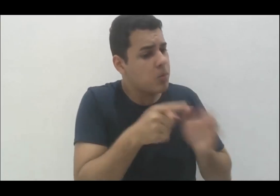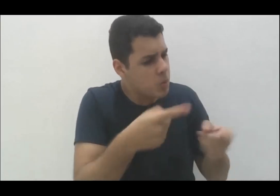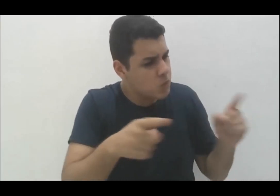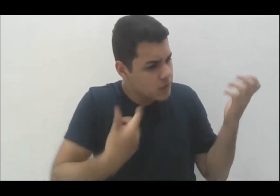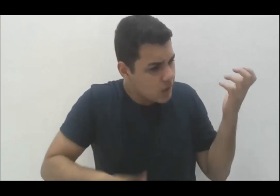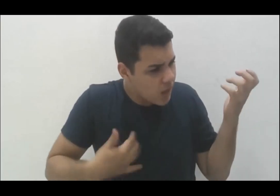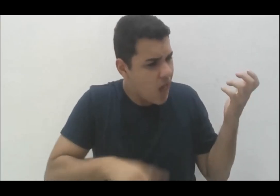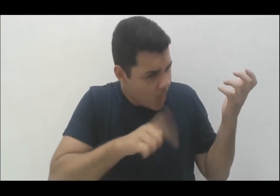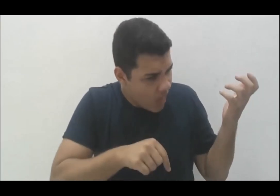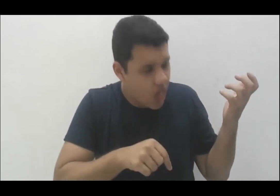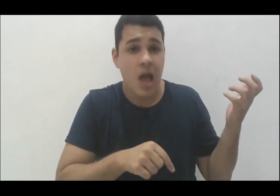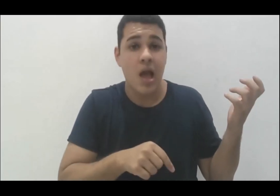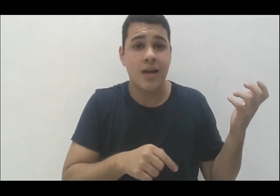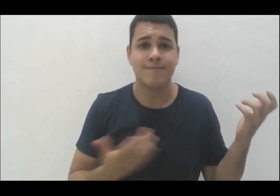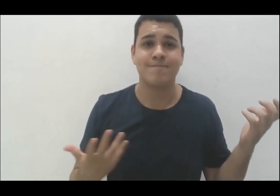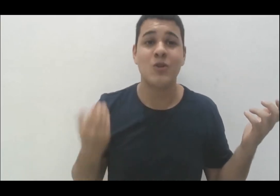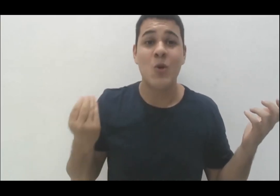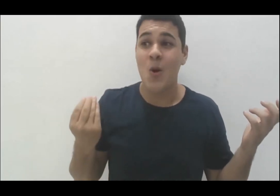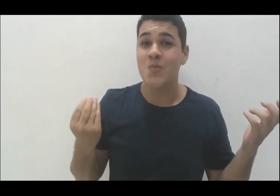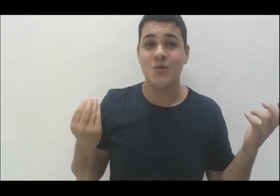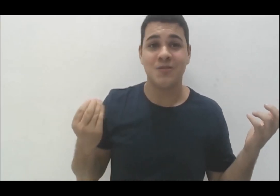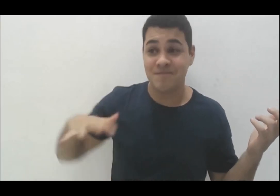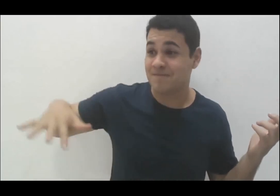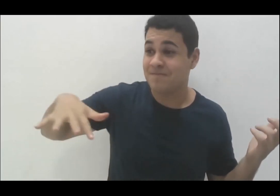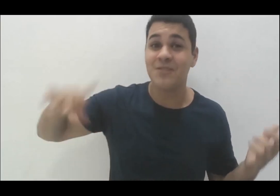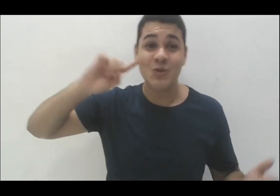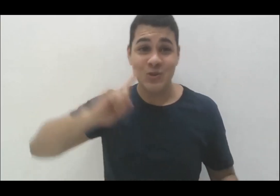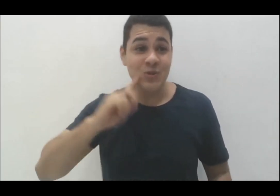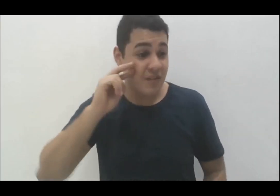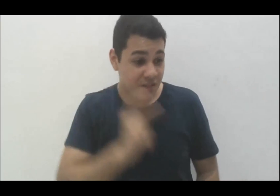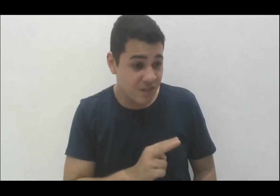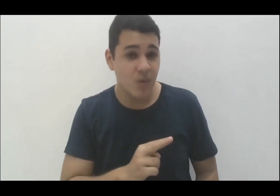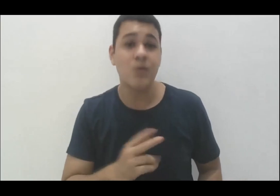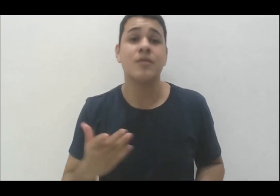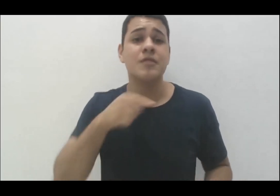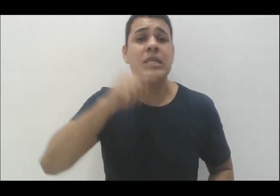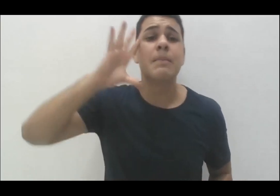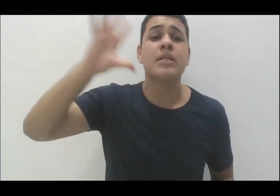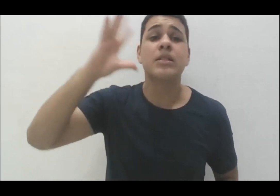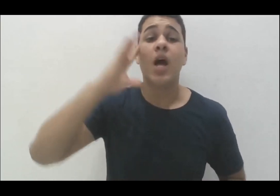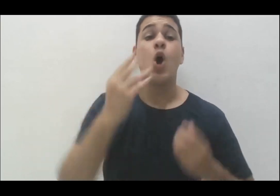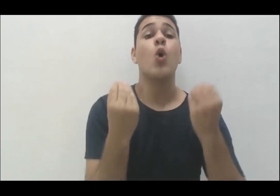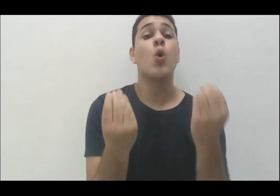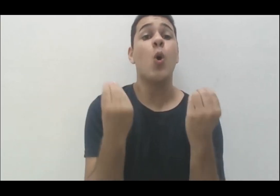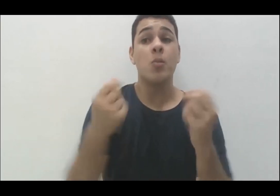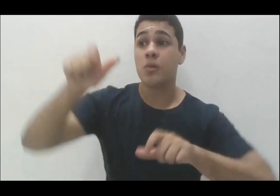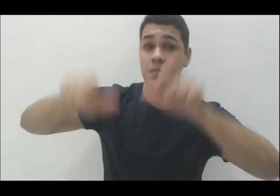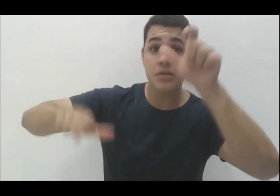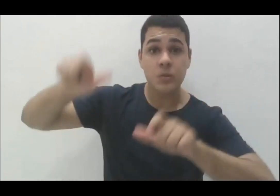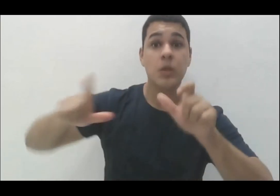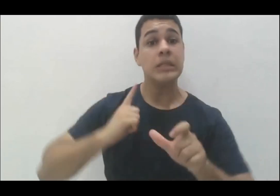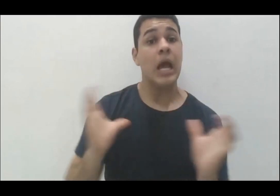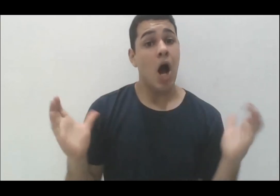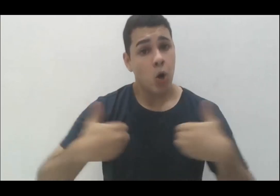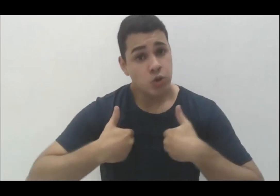apropria disso. Se isso aconteceu com um sujeito surdo, vocês imaginam como as pessoas com autismo,